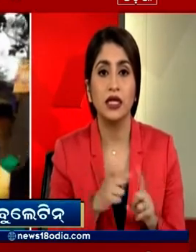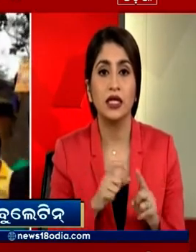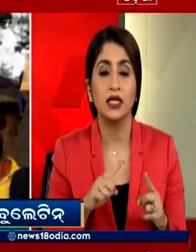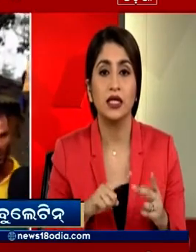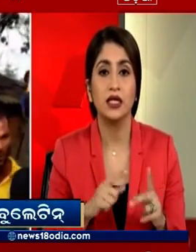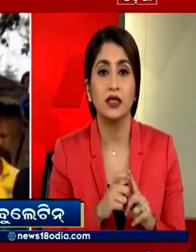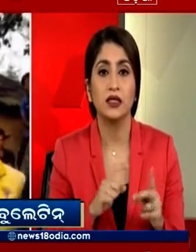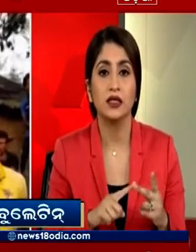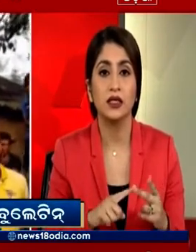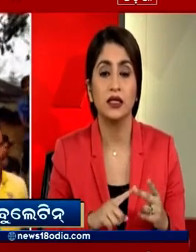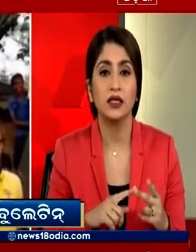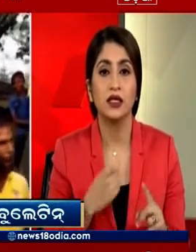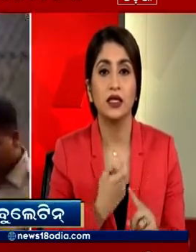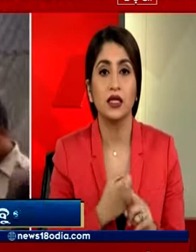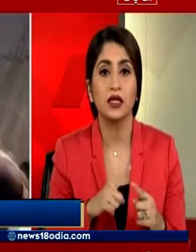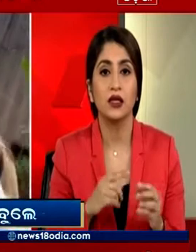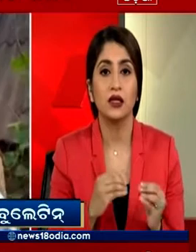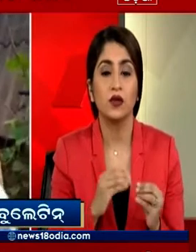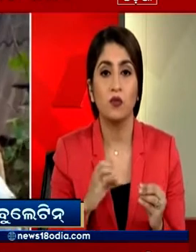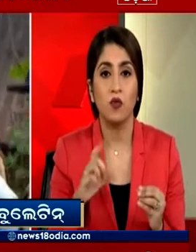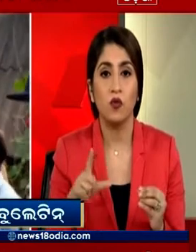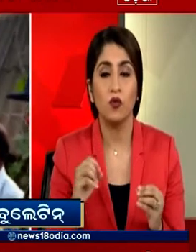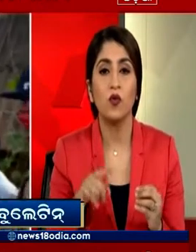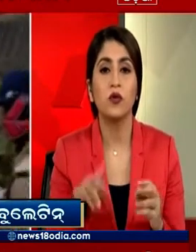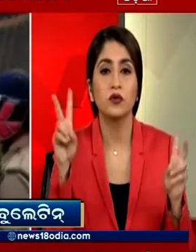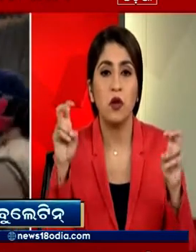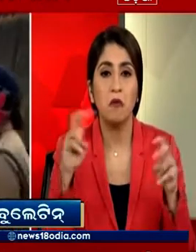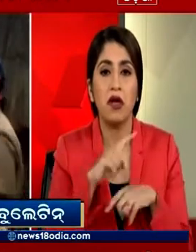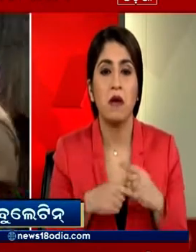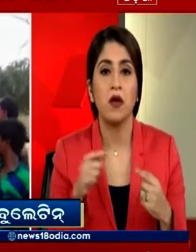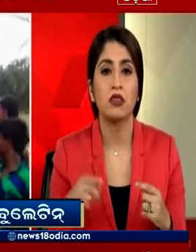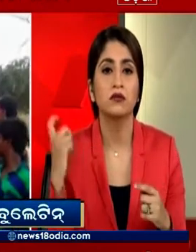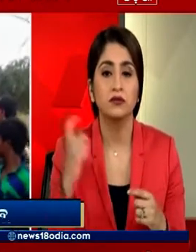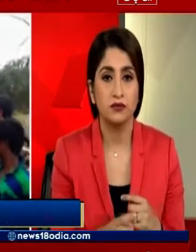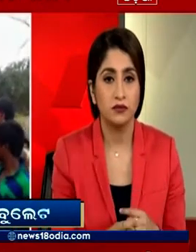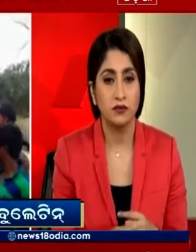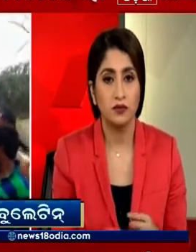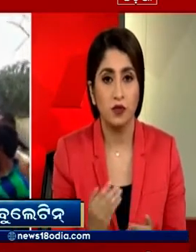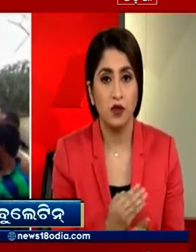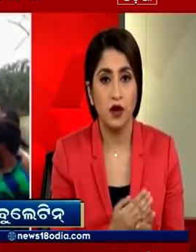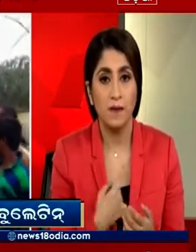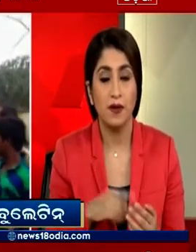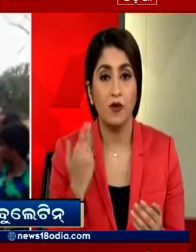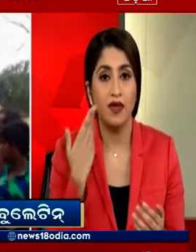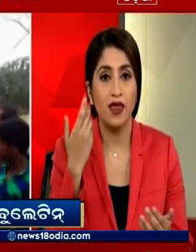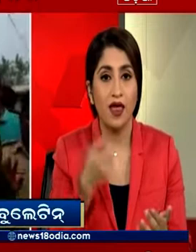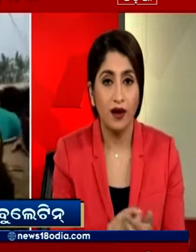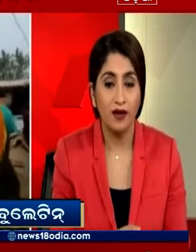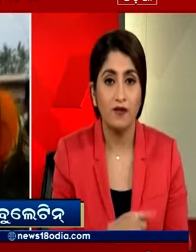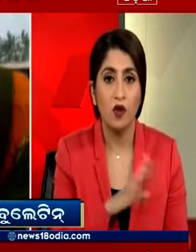के बोलो कारिक्रम में मानस मजूमदार शामिल होने के लिए पहुँचे थे लेकिन उनके पहुँचते ही इलाके के लोग भड़क